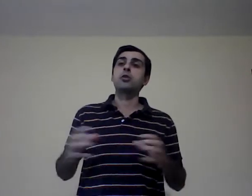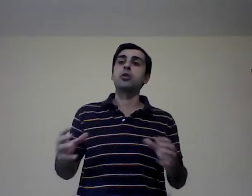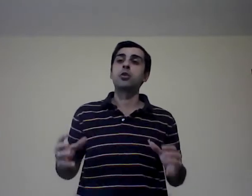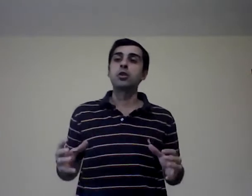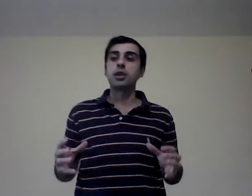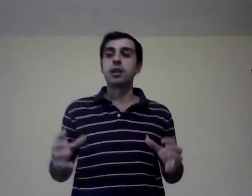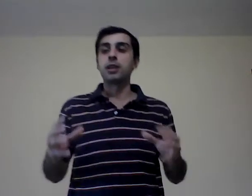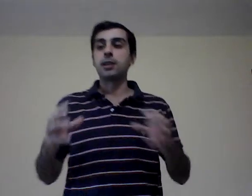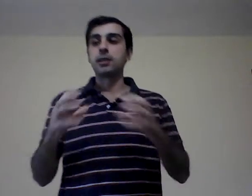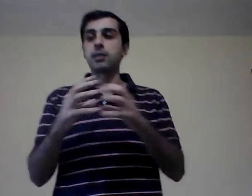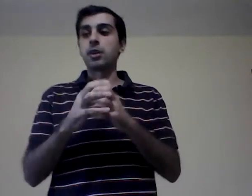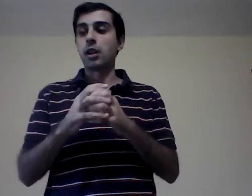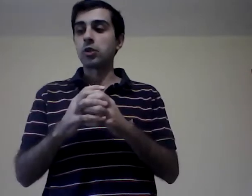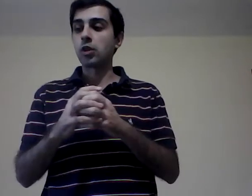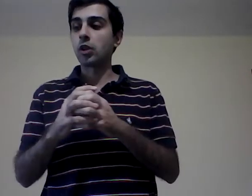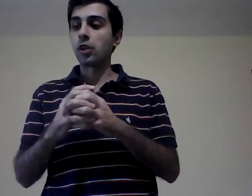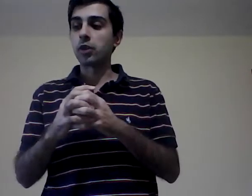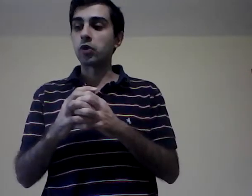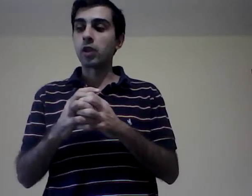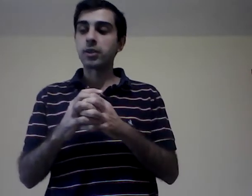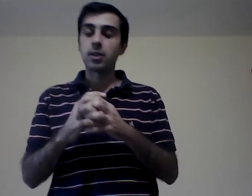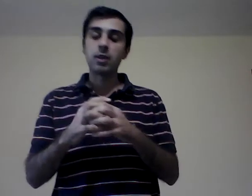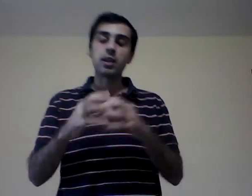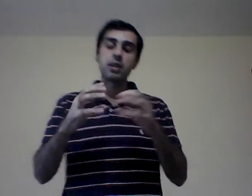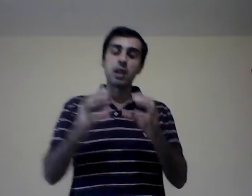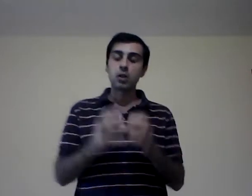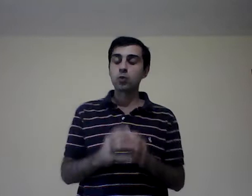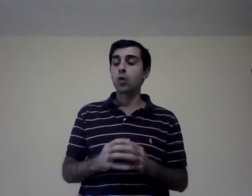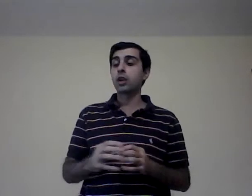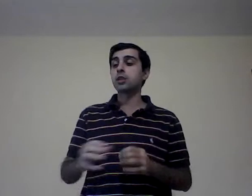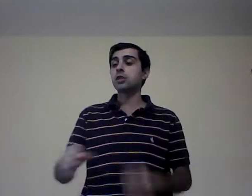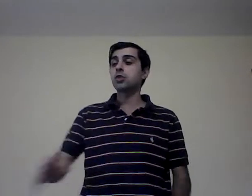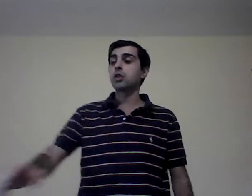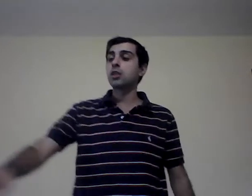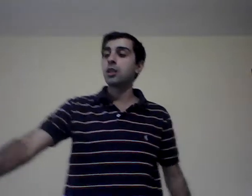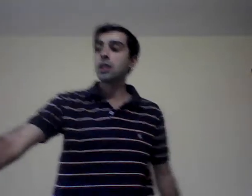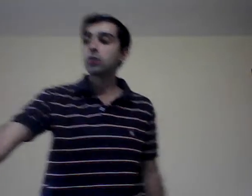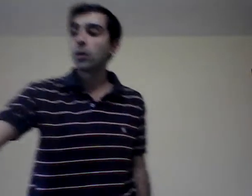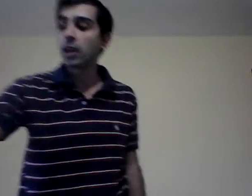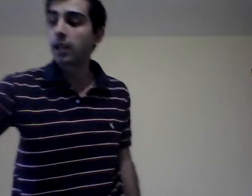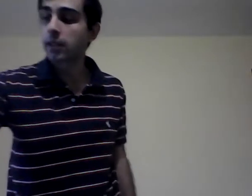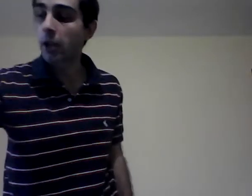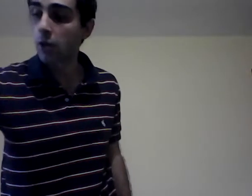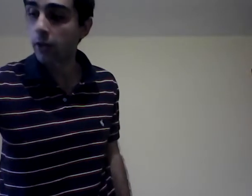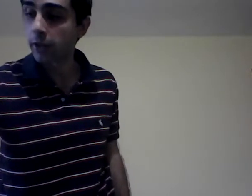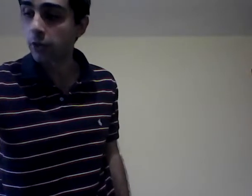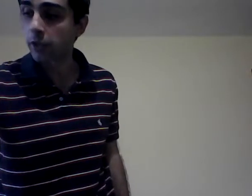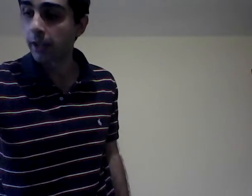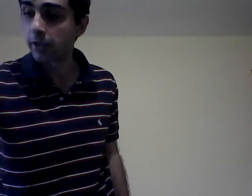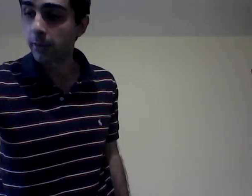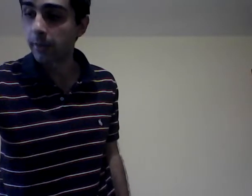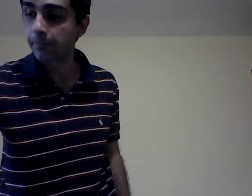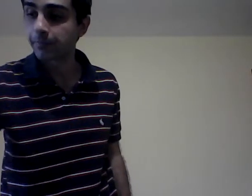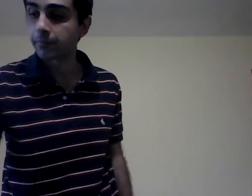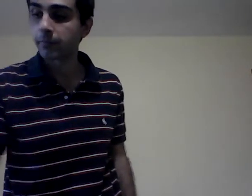se relacionan con la sociedad civil, tienen sus organizaciones. Y a su vez el Estado con la sociedad civil. ¿Sí?